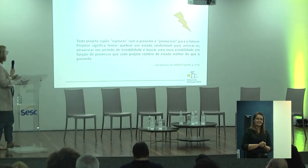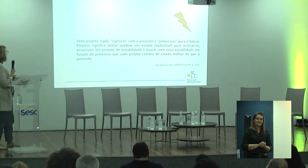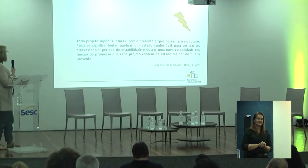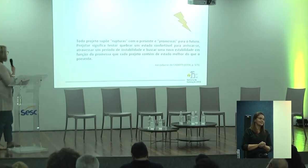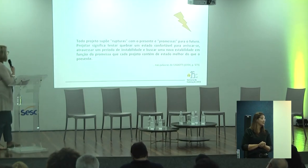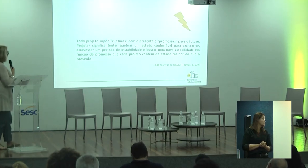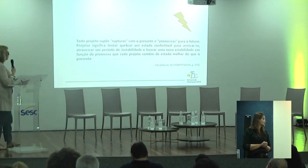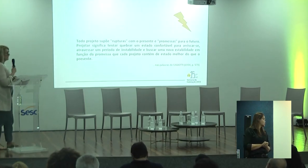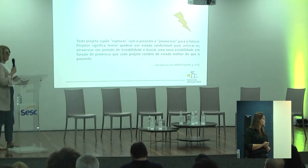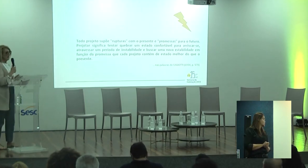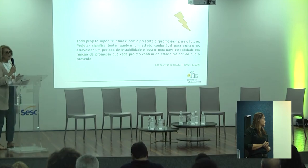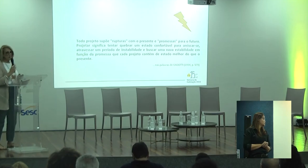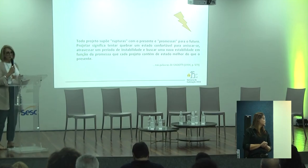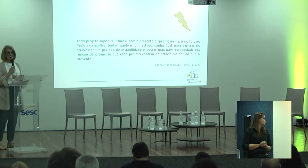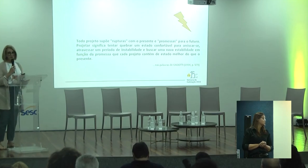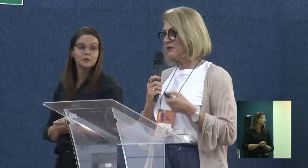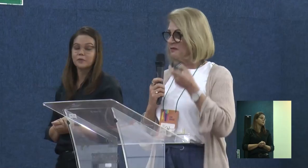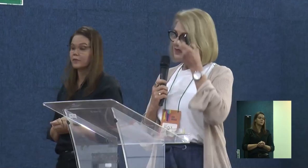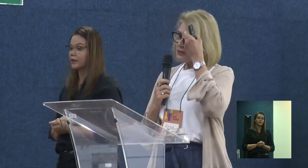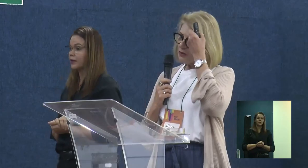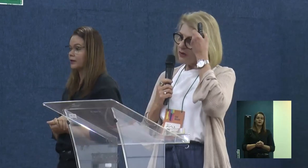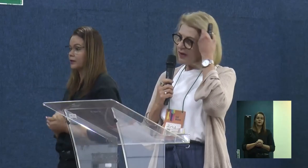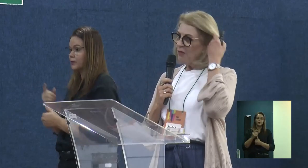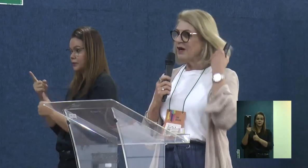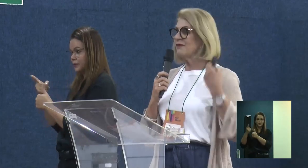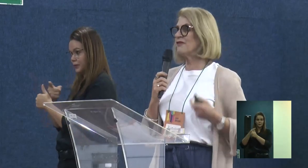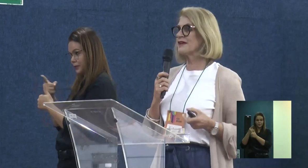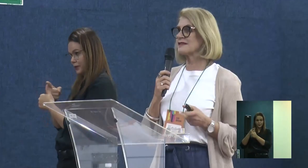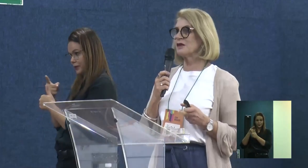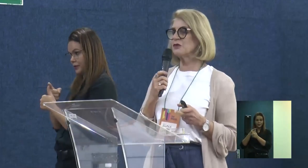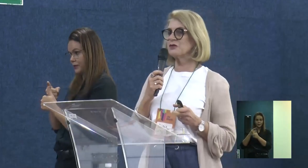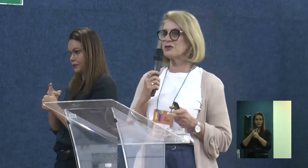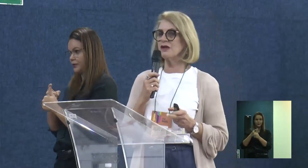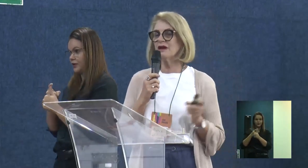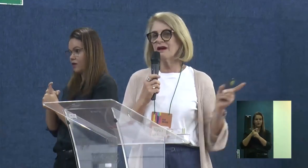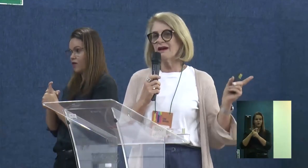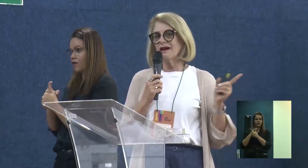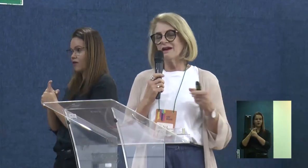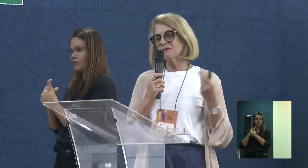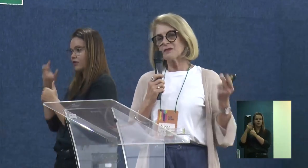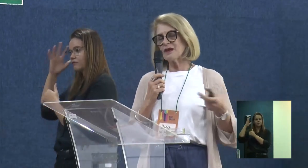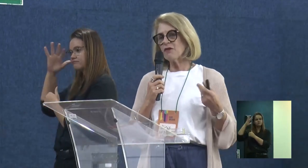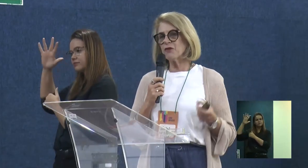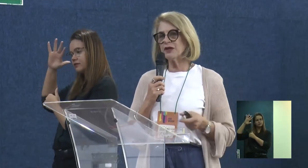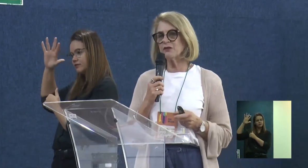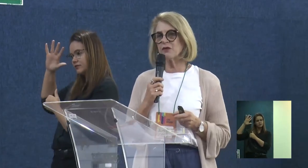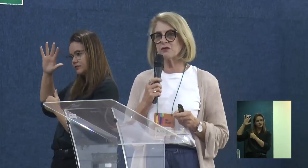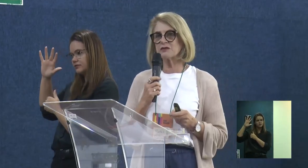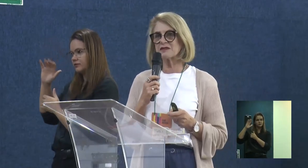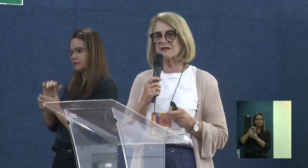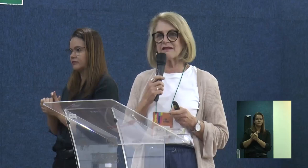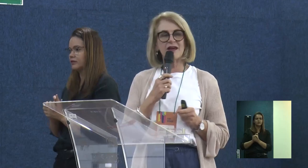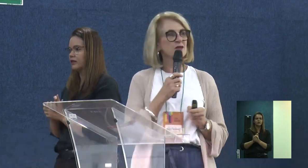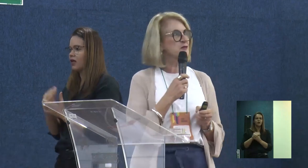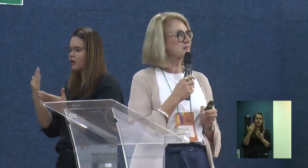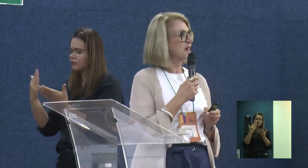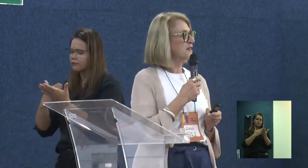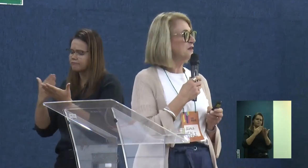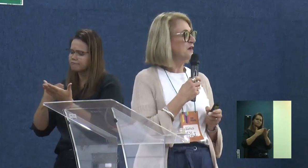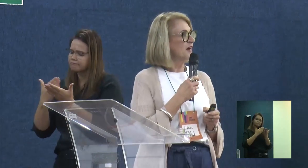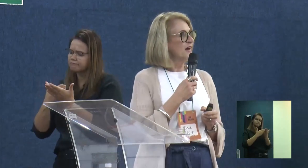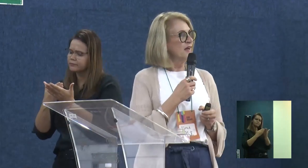Perfeito. Tá bom. Bom, deixa eu colocar uma reflexão. Outro dia, eu estava folhando alguns